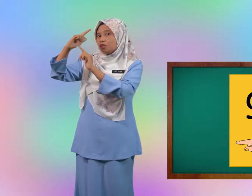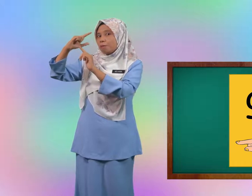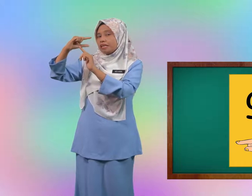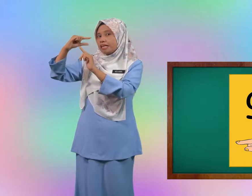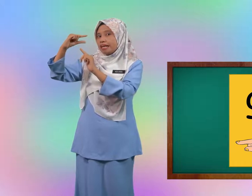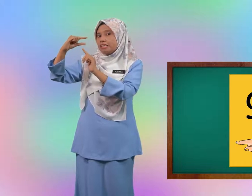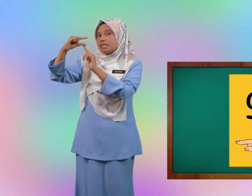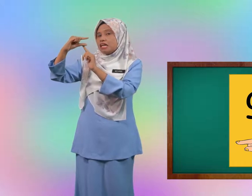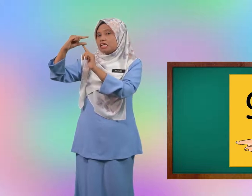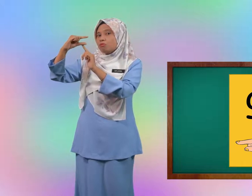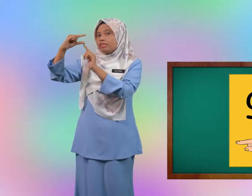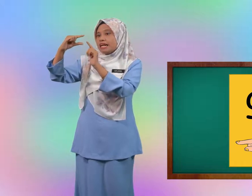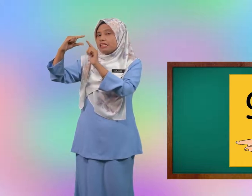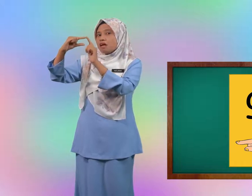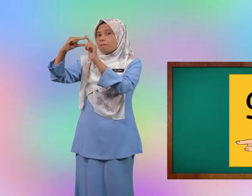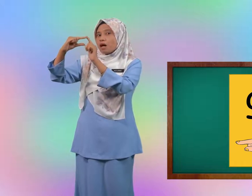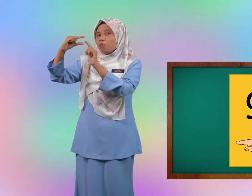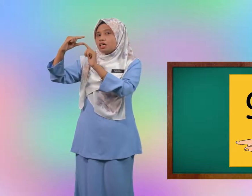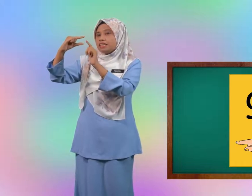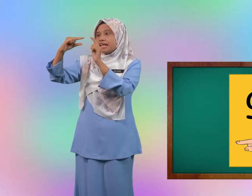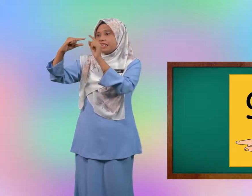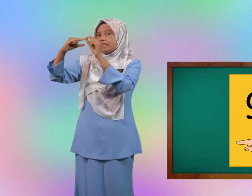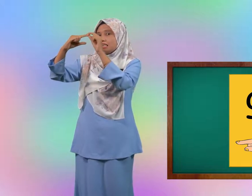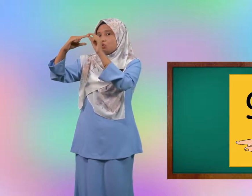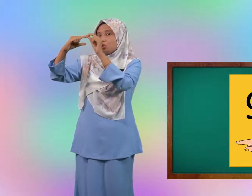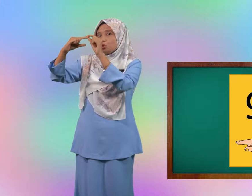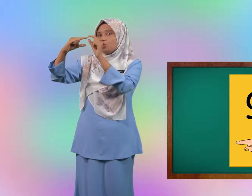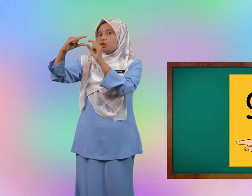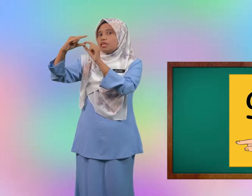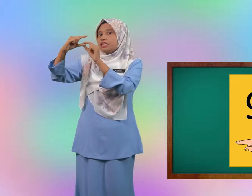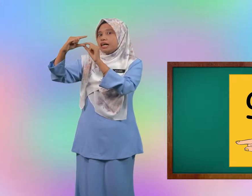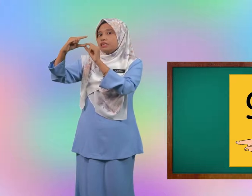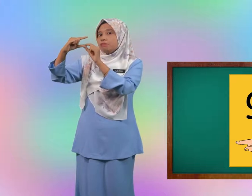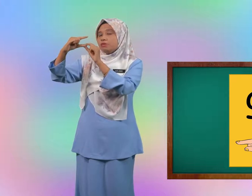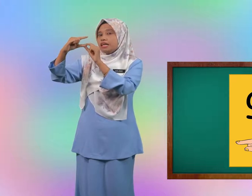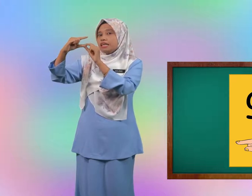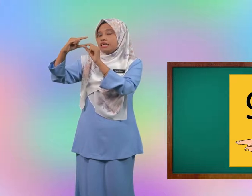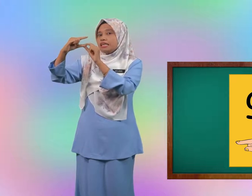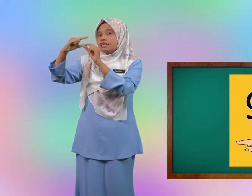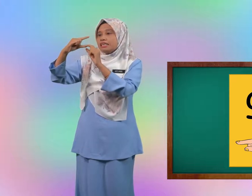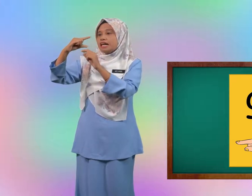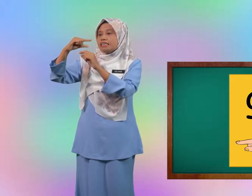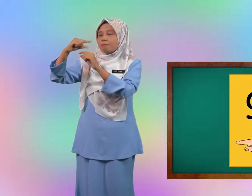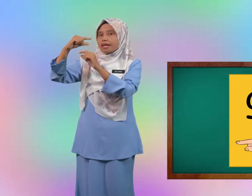tapak tangan. Kemudian bawa jari terlunjuk dan ibu jari ke hadapan